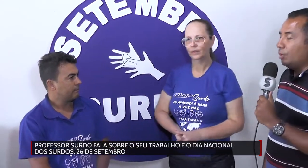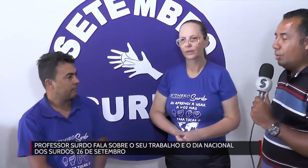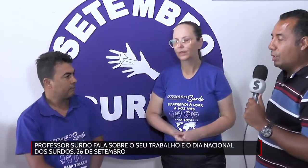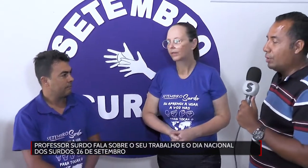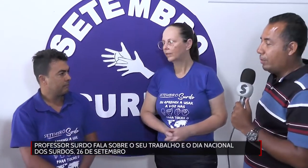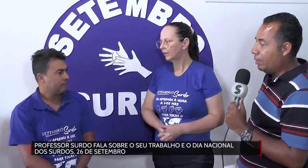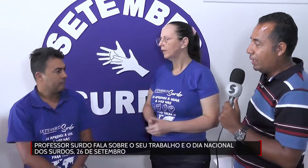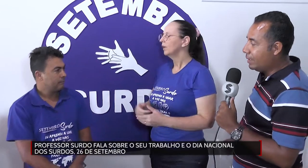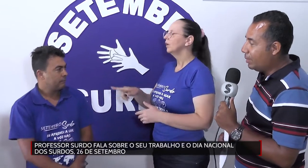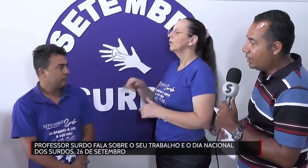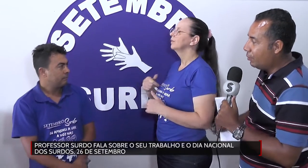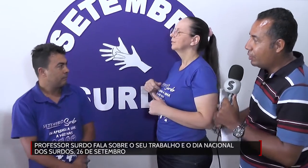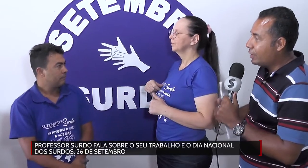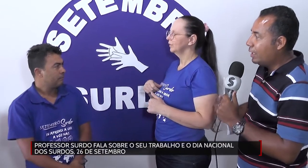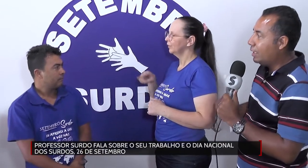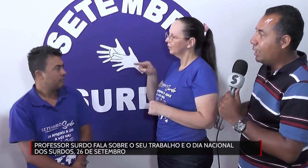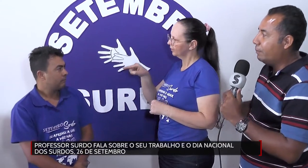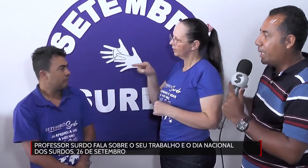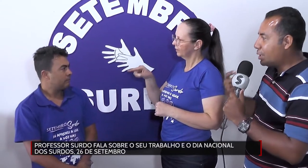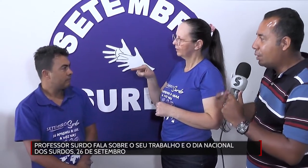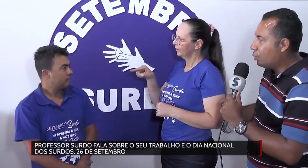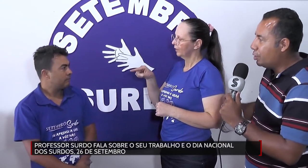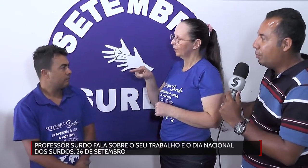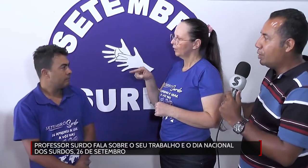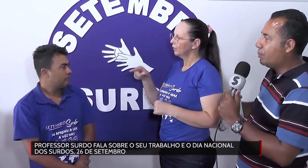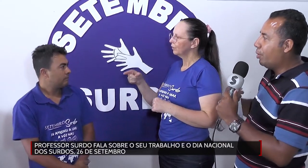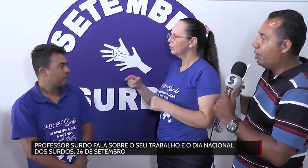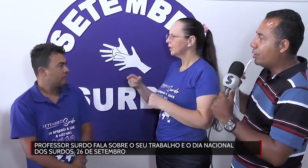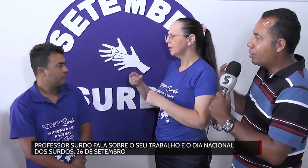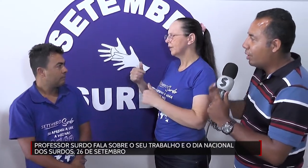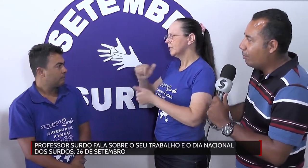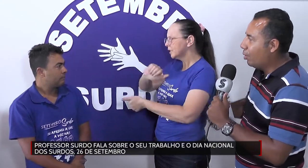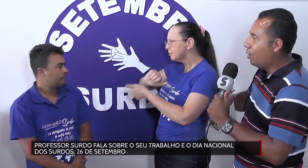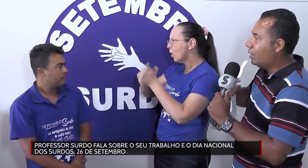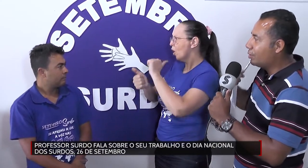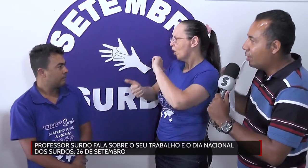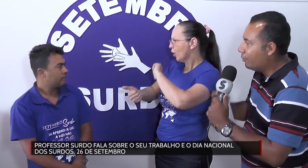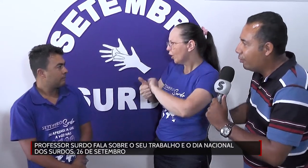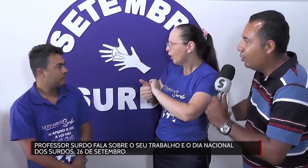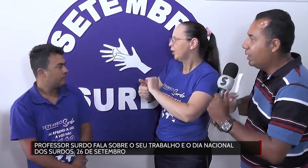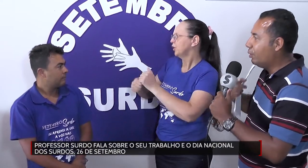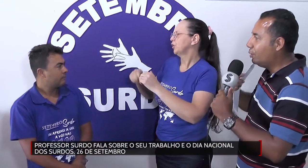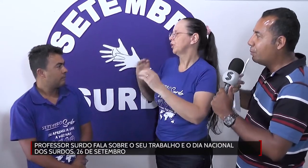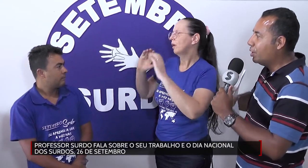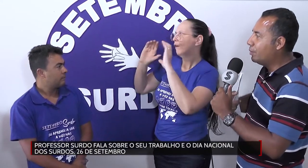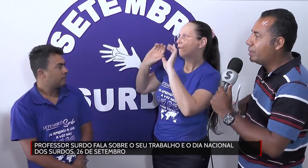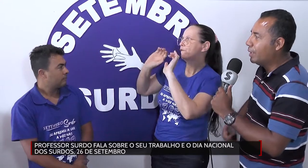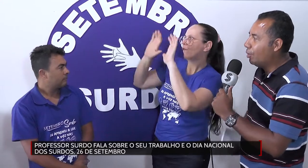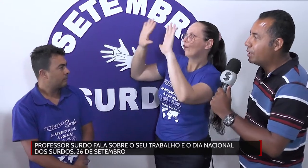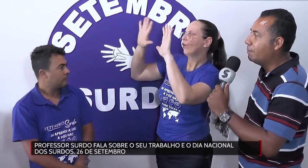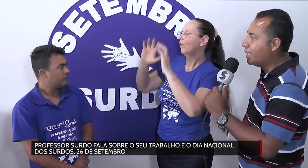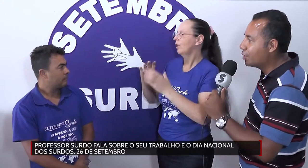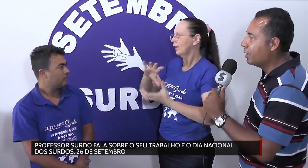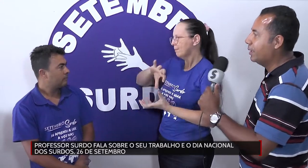Cláudio Omar, eu quero saber se você pratica algum tipo de esporte, joga bola, joga vôlei, qual esporte que você gosta e pratica?